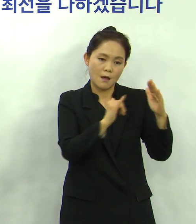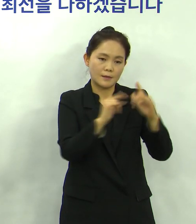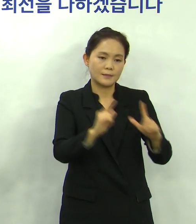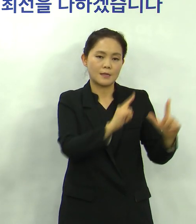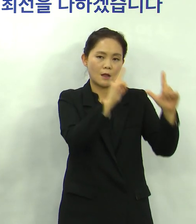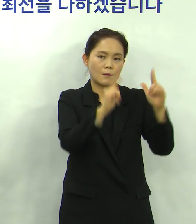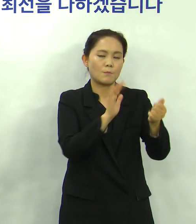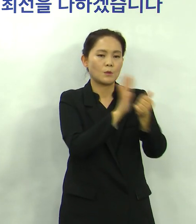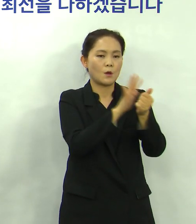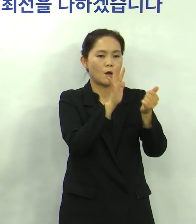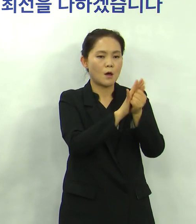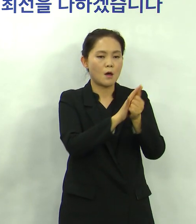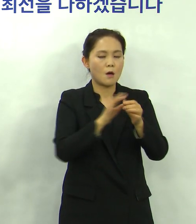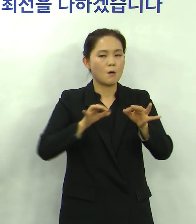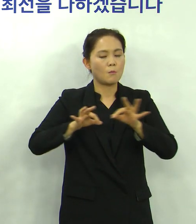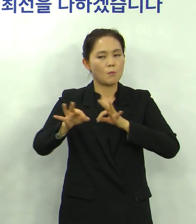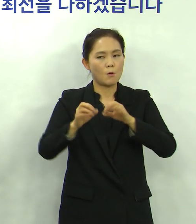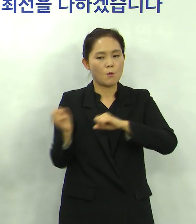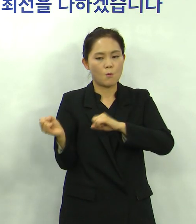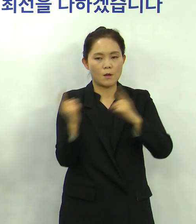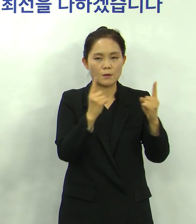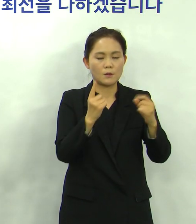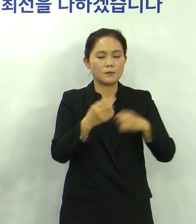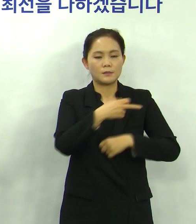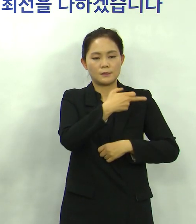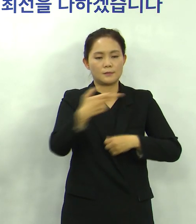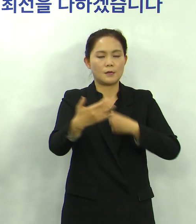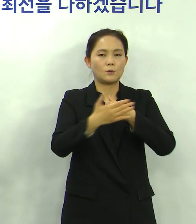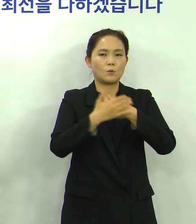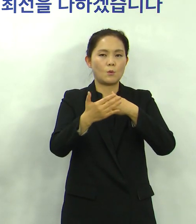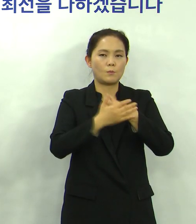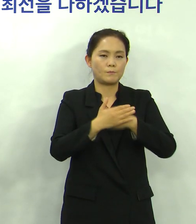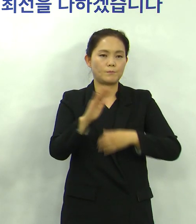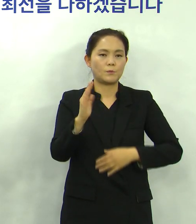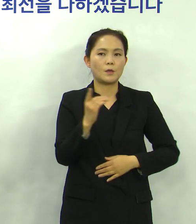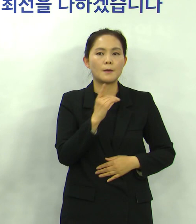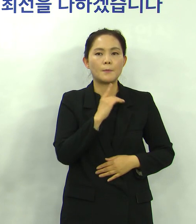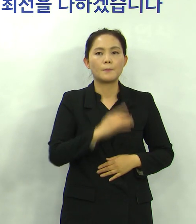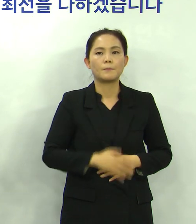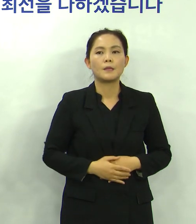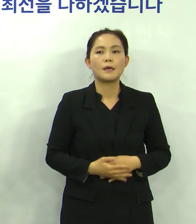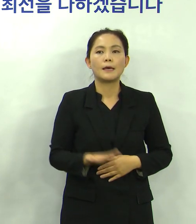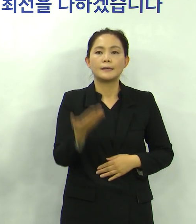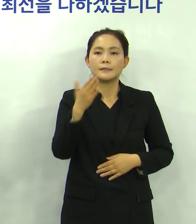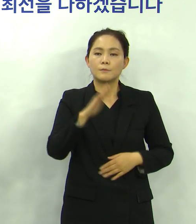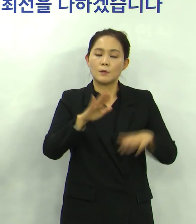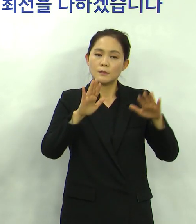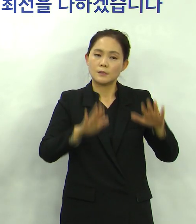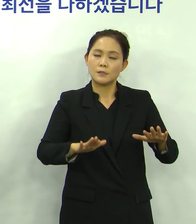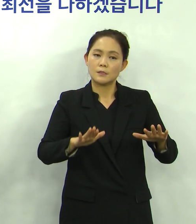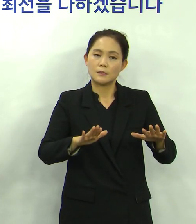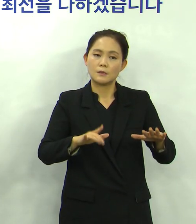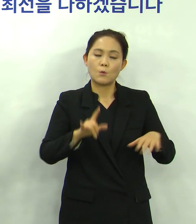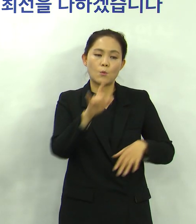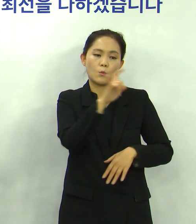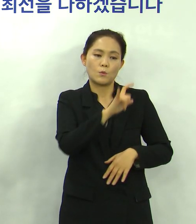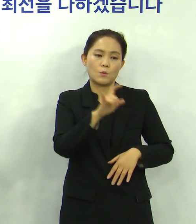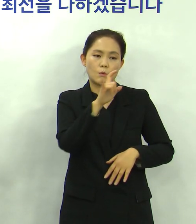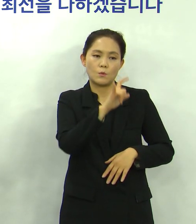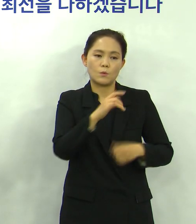되고 골목상권을 활성화하는 데도 큰 도움이 될 것으로 보입니다 그러나 코로나19 이기로